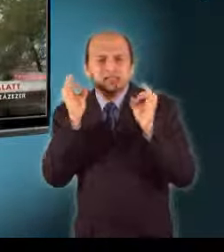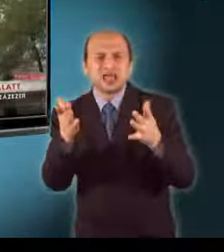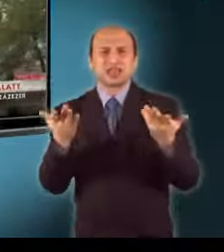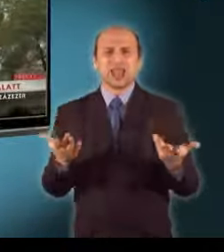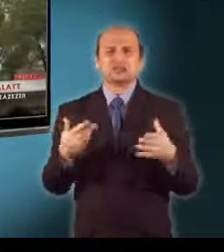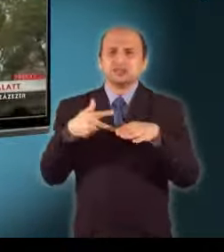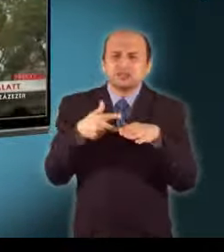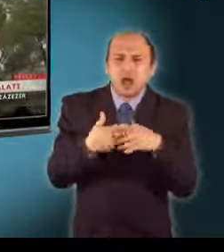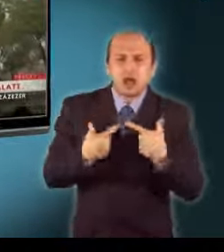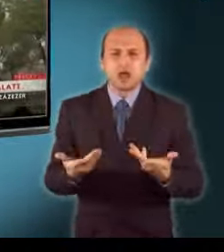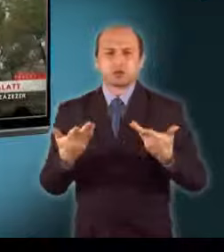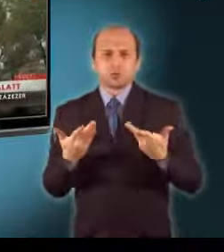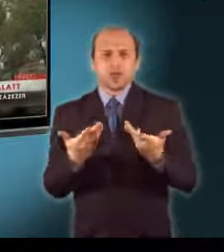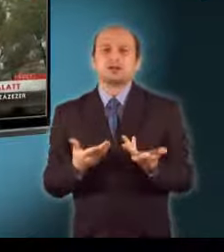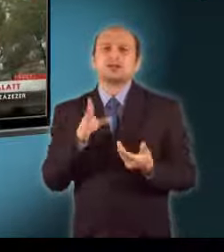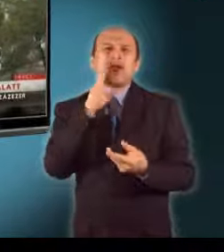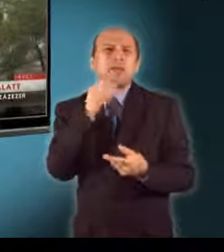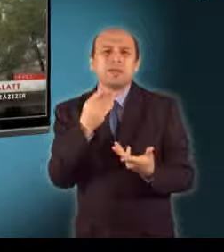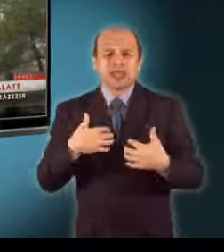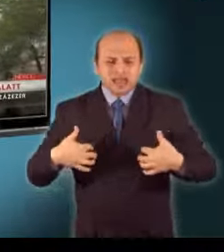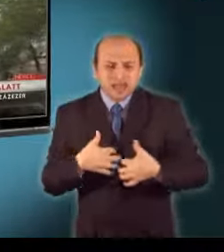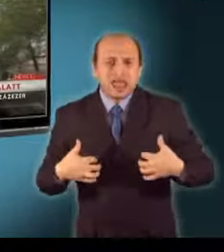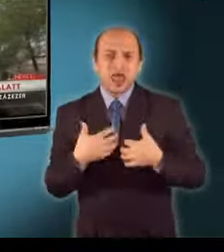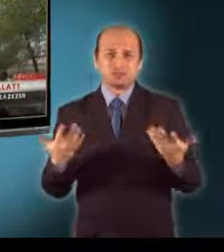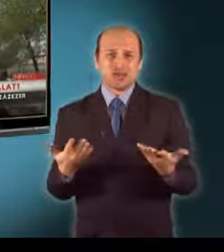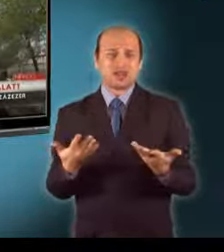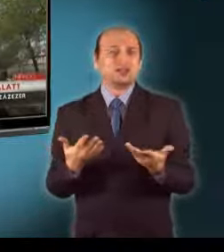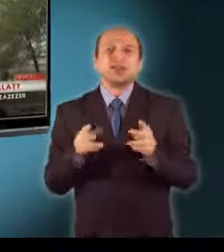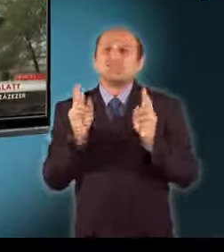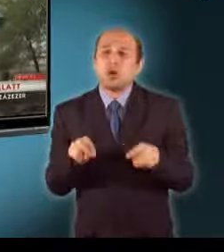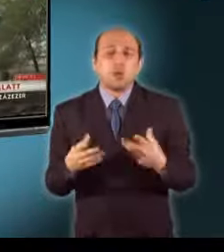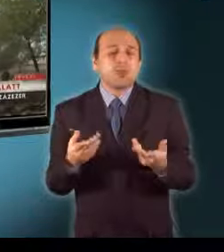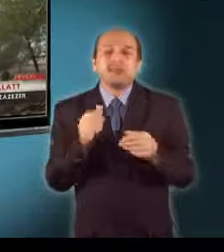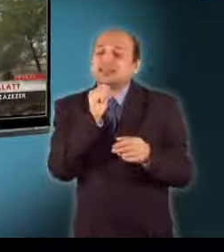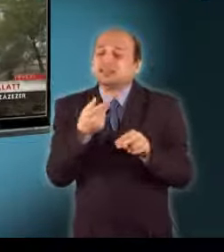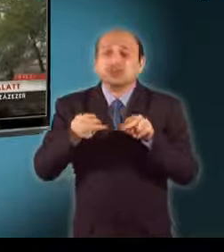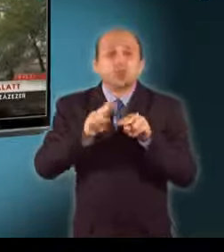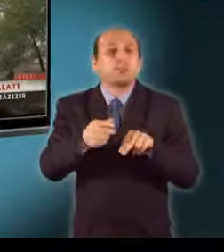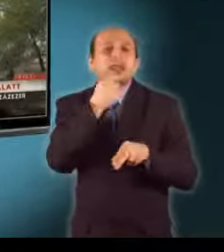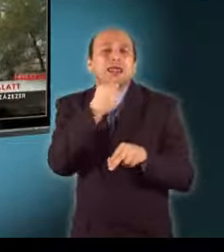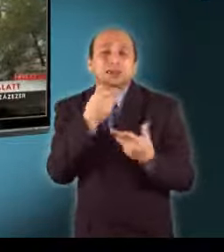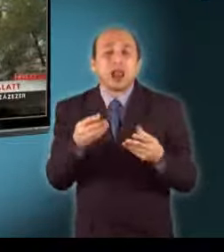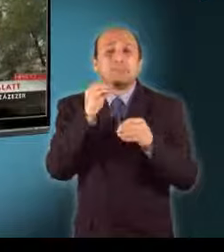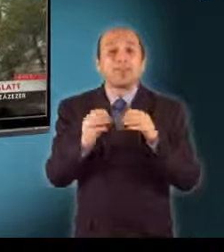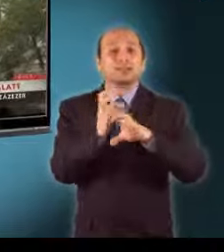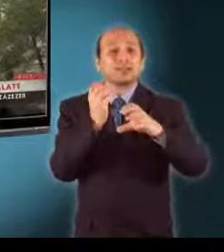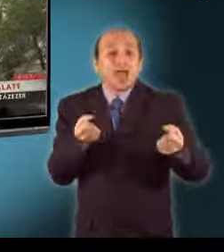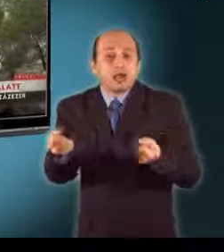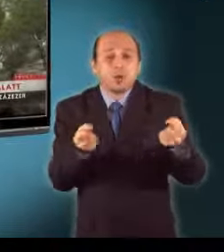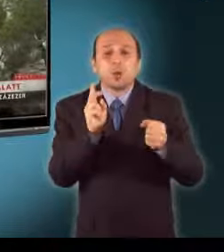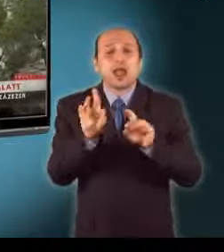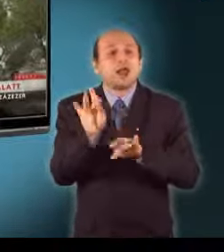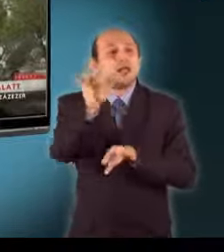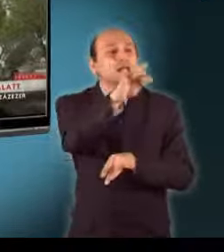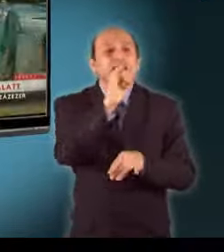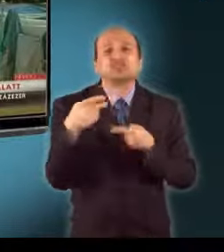érthető, hiszen az emberek éhesek és kétségbe esettek. De nincs több étel, a teherautónak tovább kellett mennie, mondta egy brazil